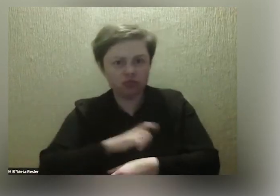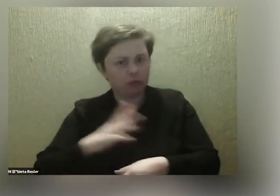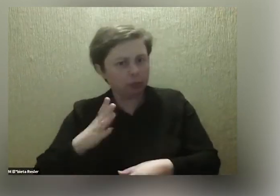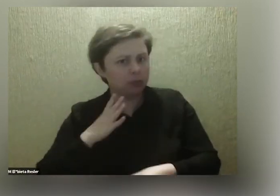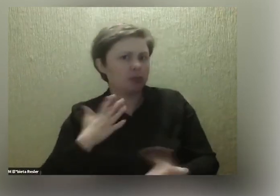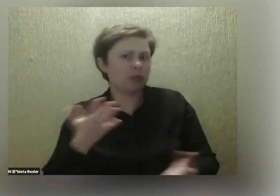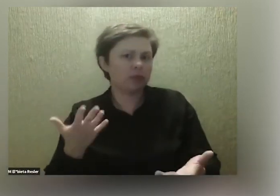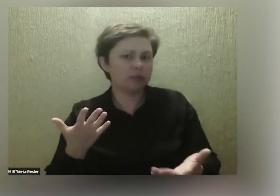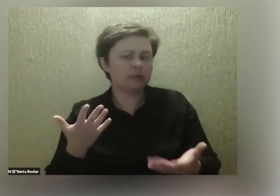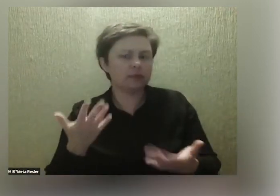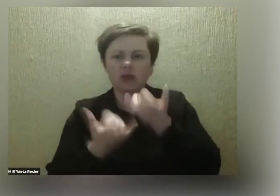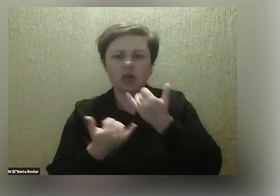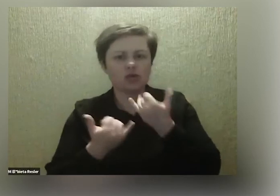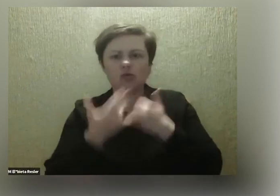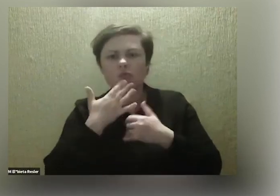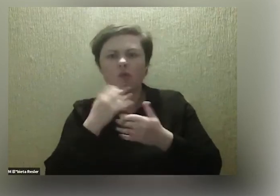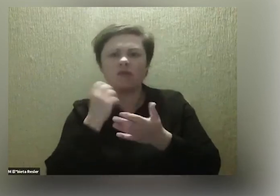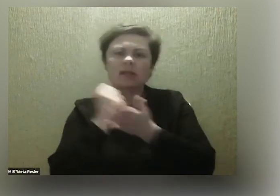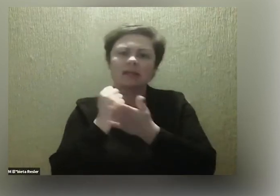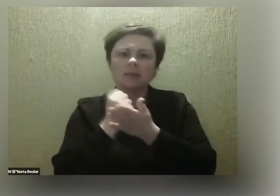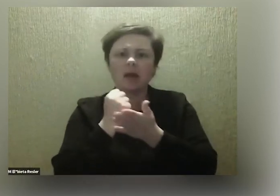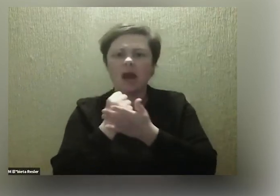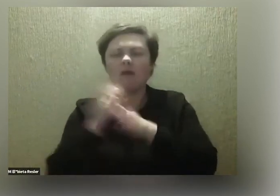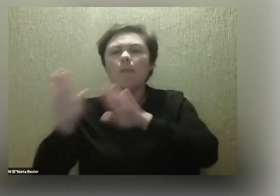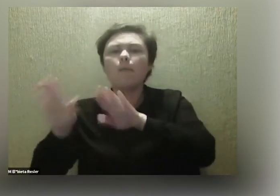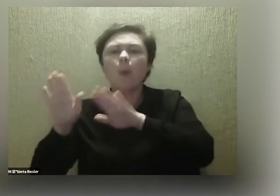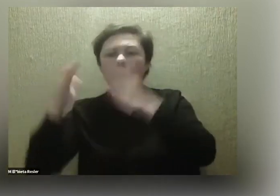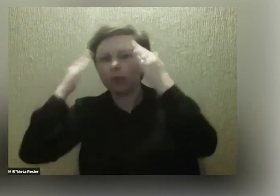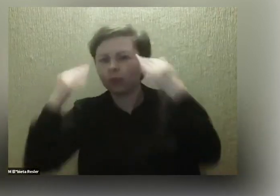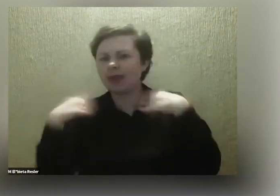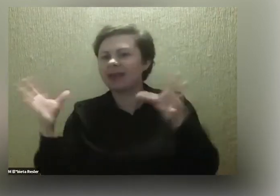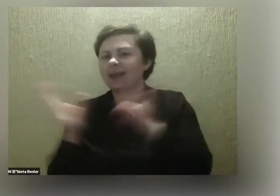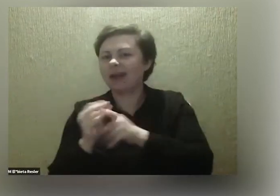Jeżeli chodzi właśnie o pobyt w szpitalu z Laurą.